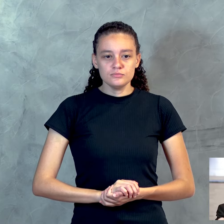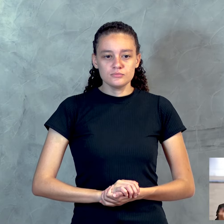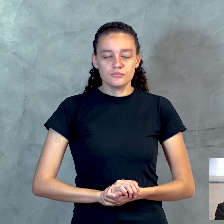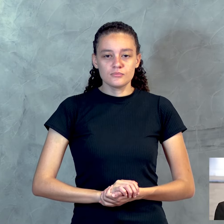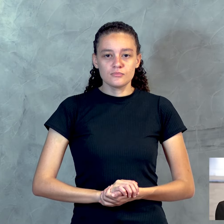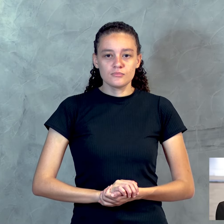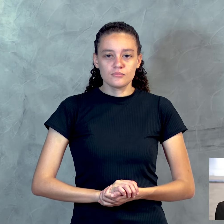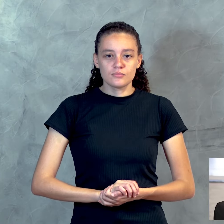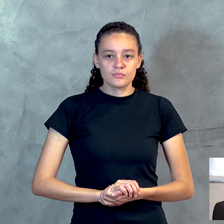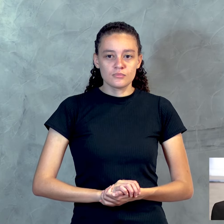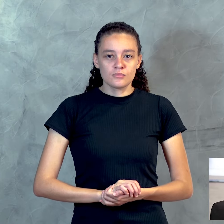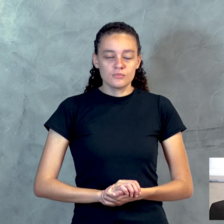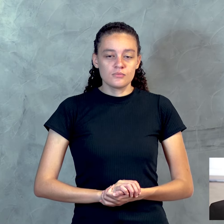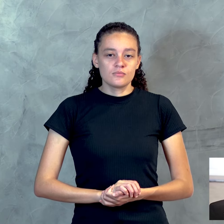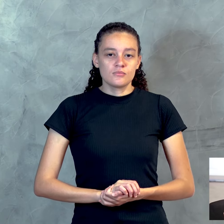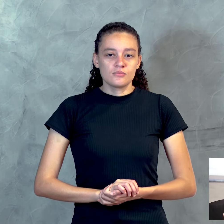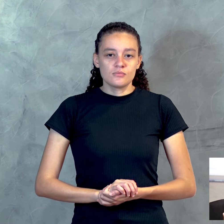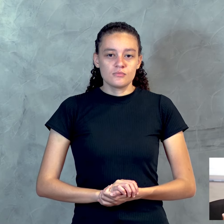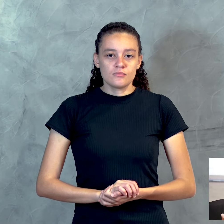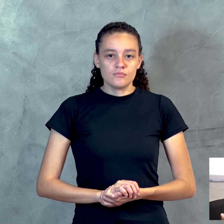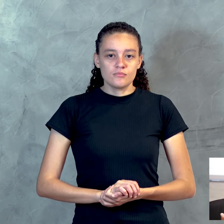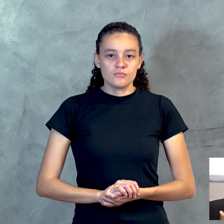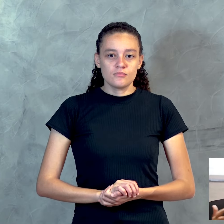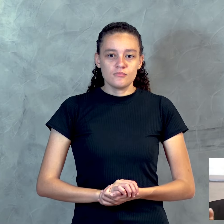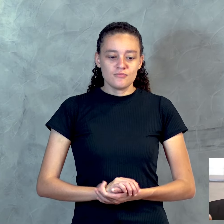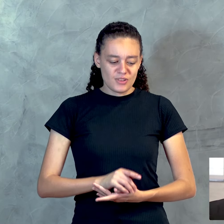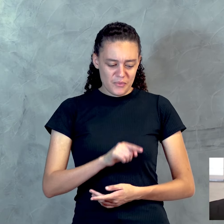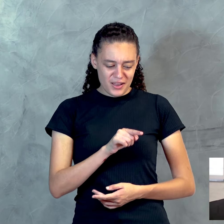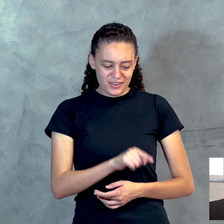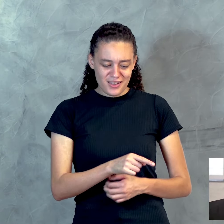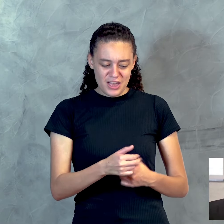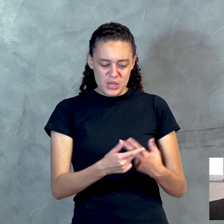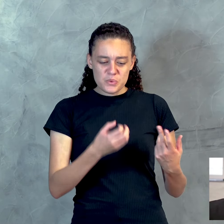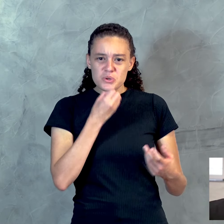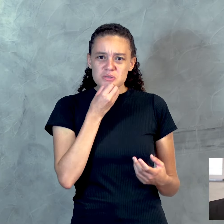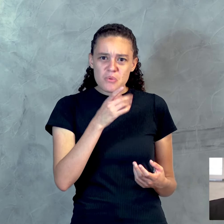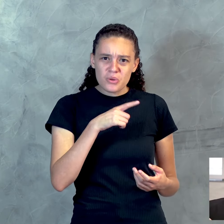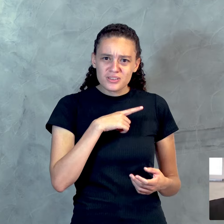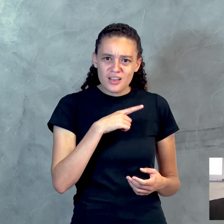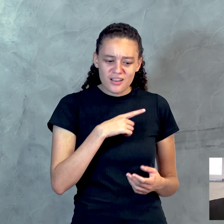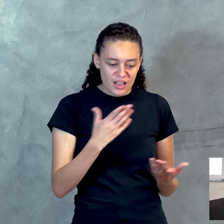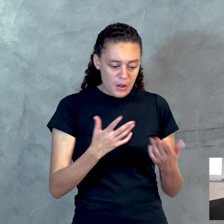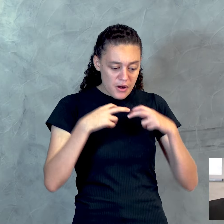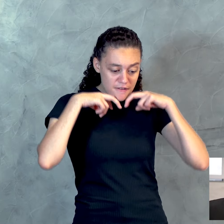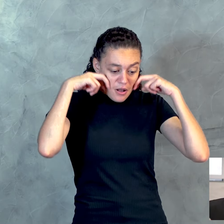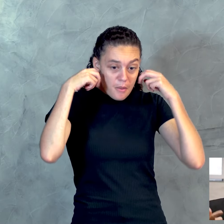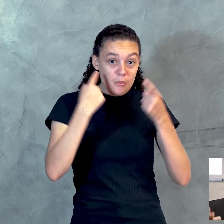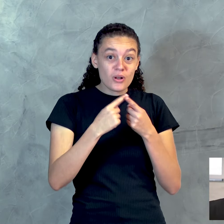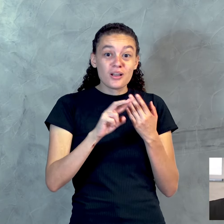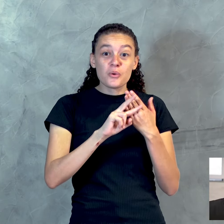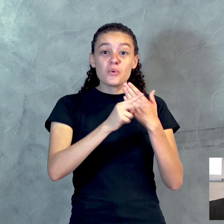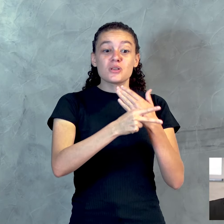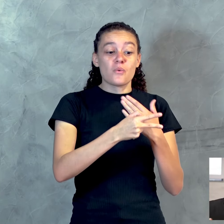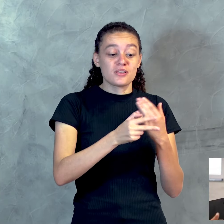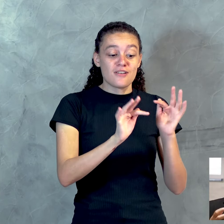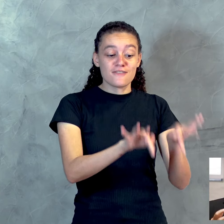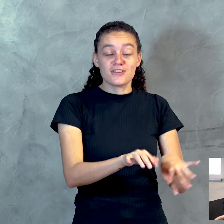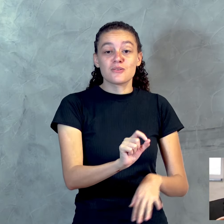Que fruto tinha então das coisas de que agora vos envergonhais? Porque o fim delas é morte. Mas agora,